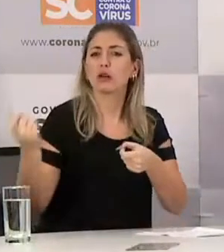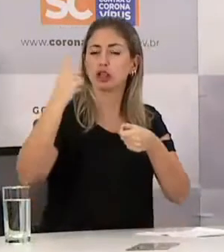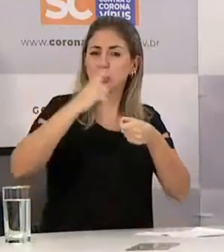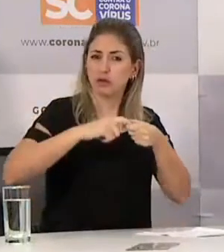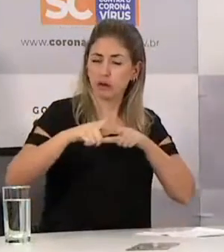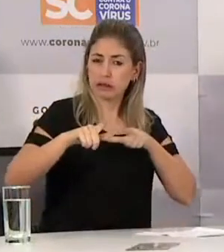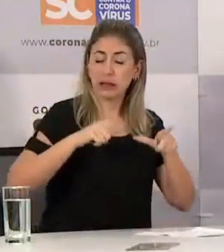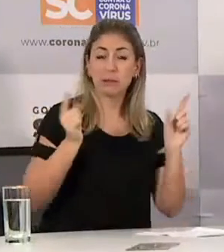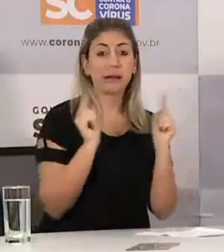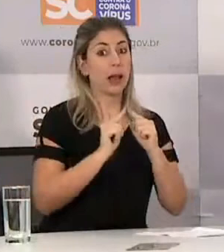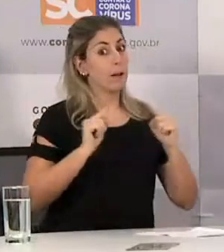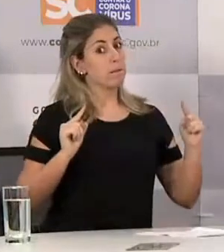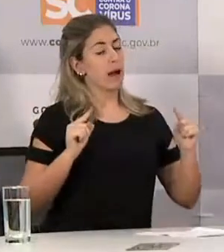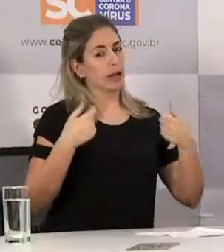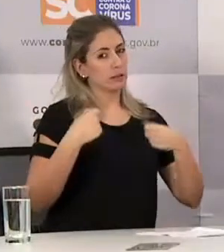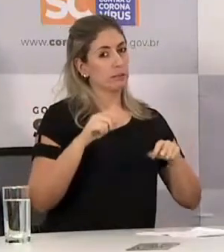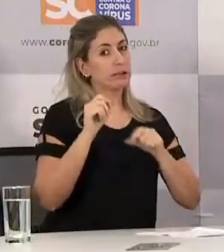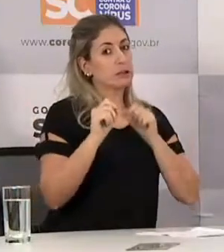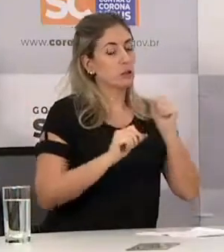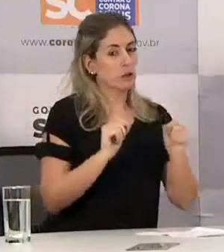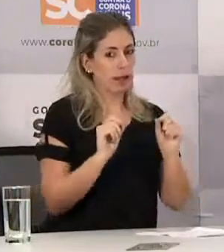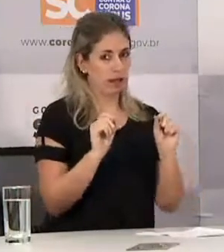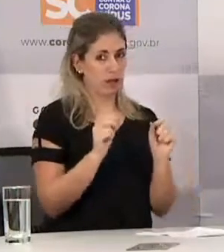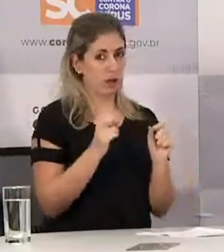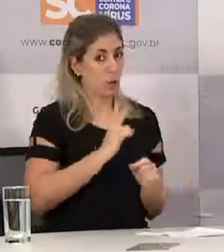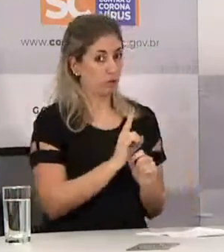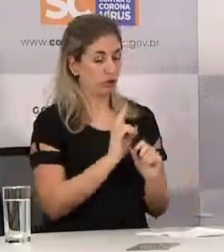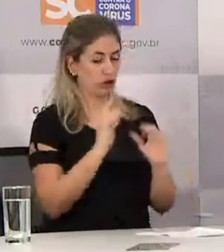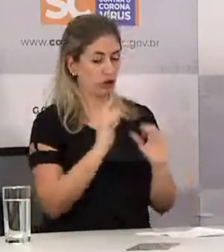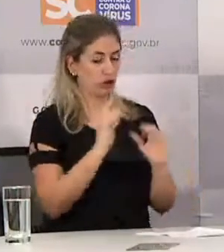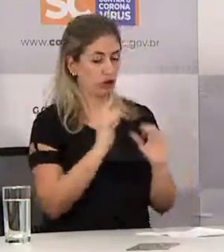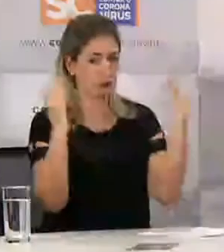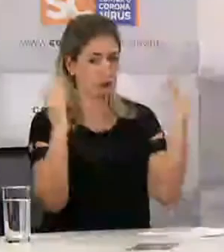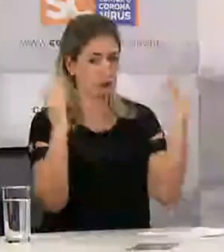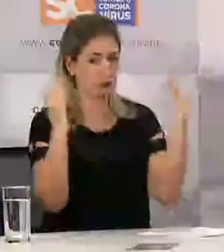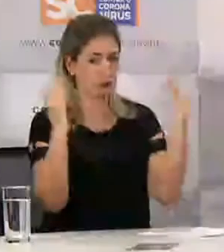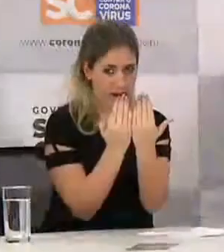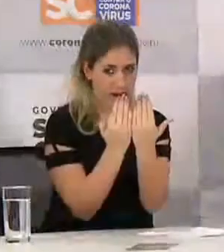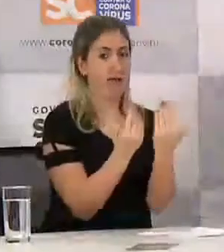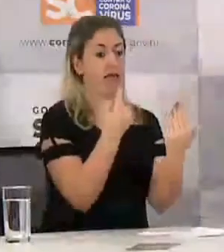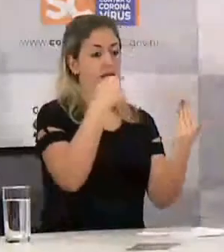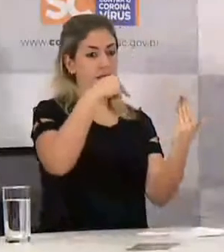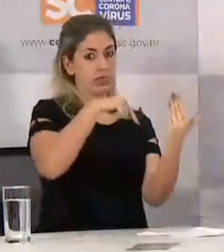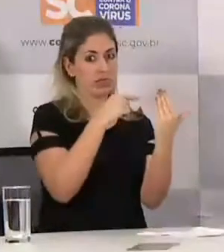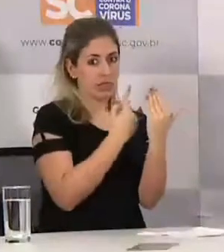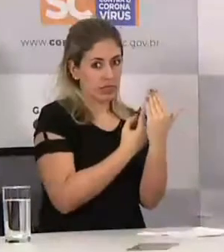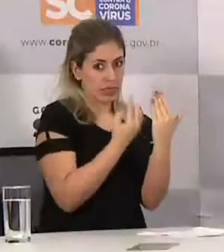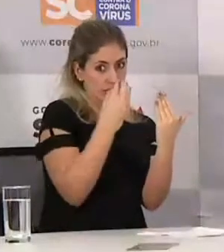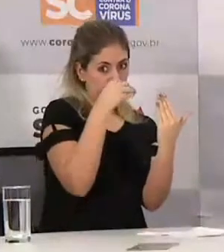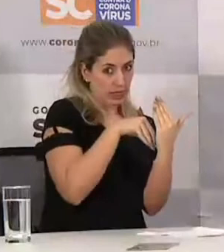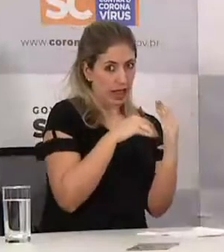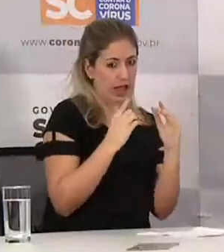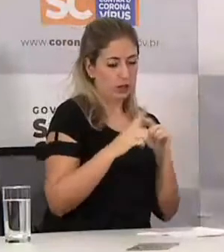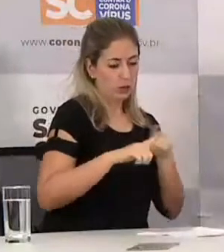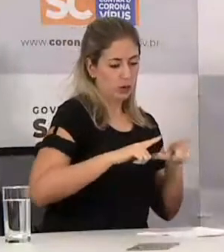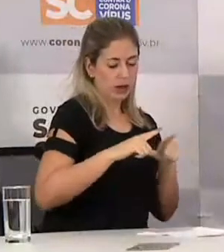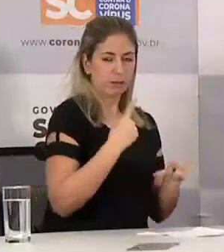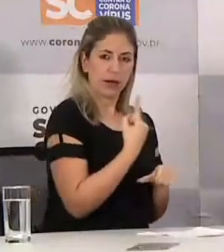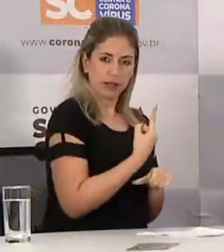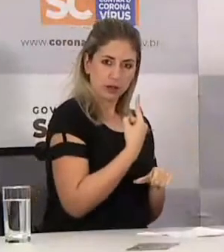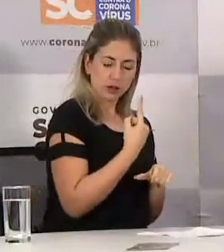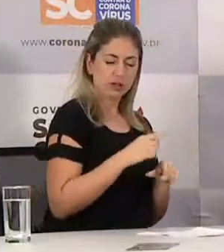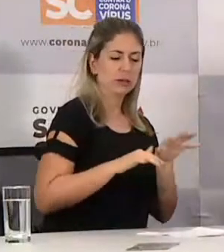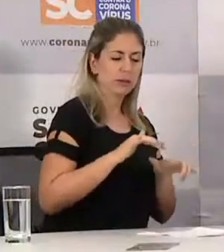permaneça de portas fechadas. Então, essa é uma... e aqui atente, obviamente, para todas as regras sanitárias,